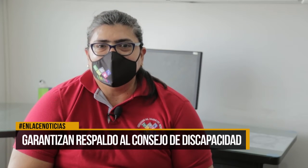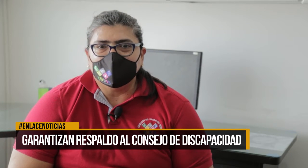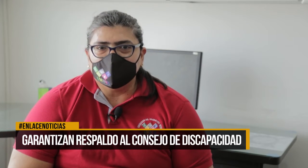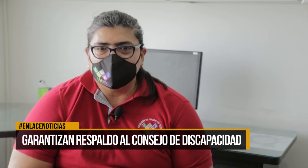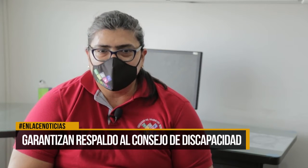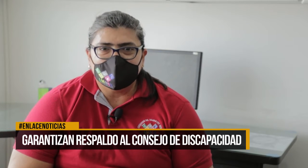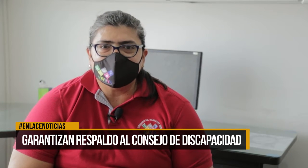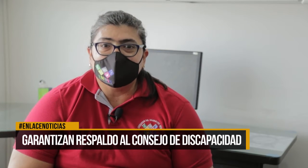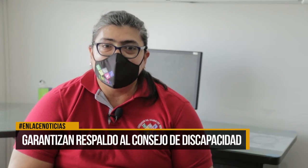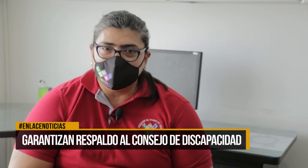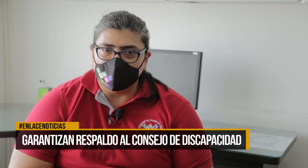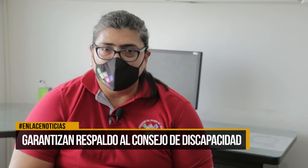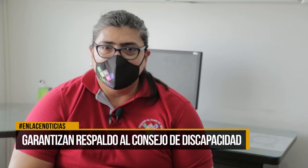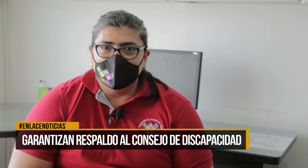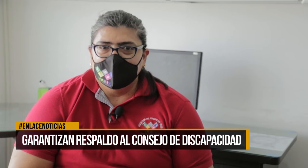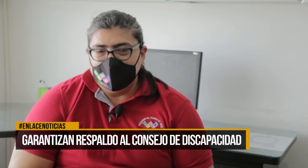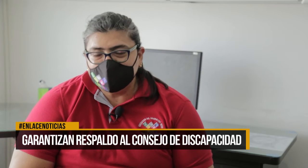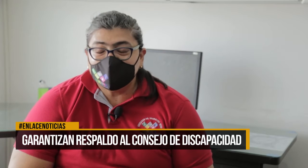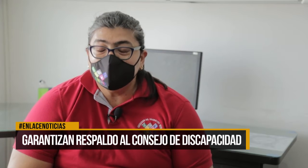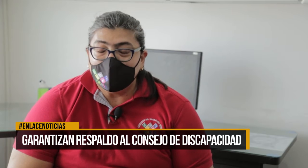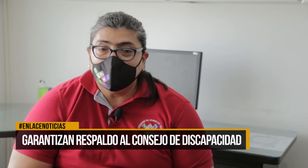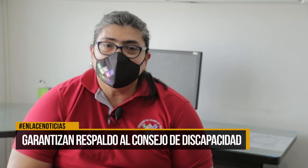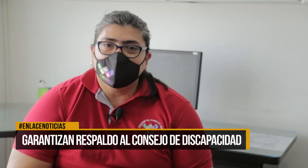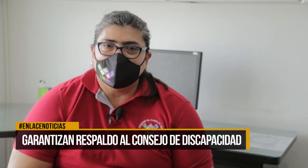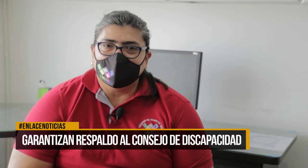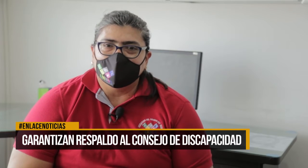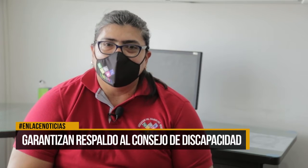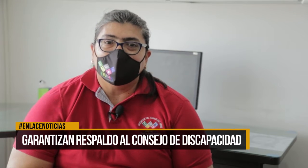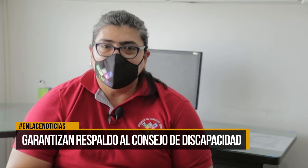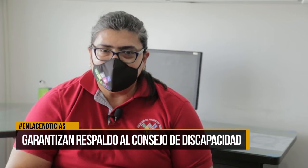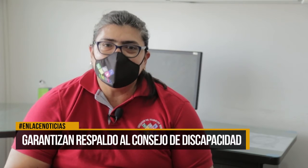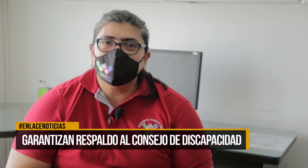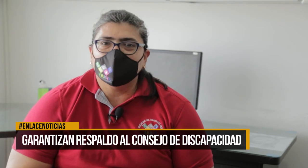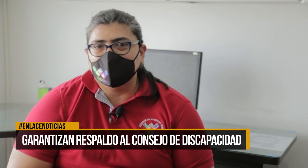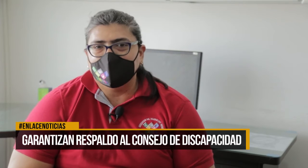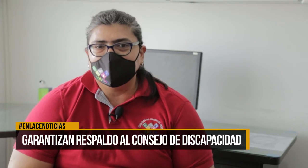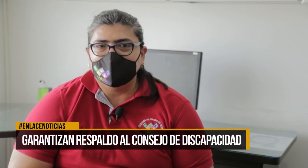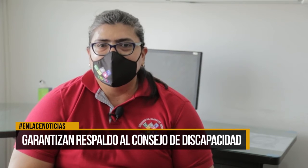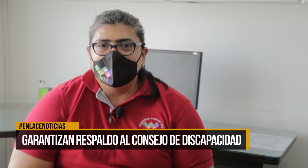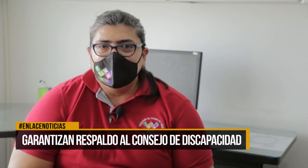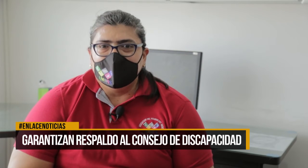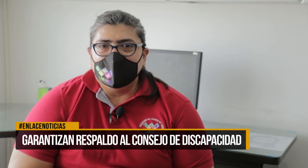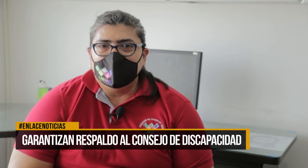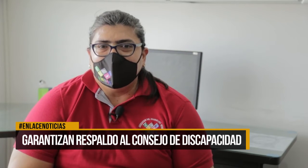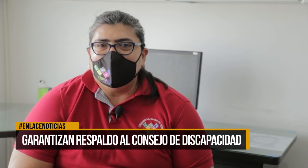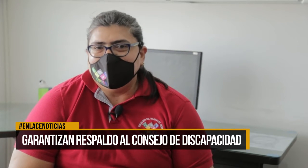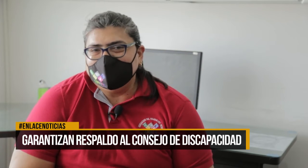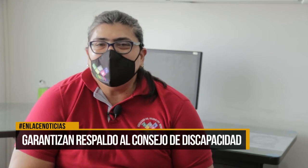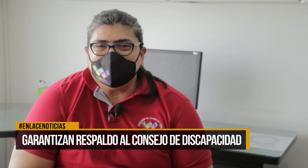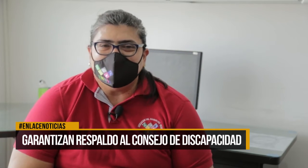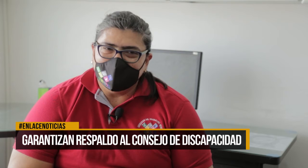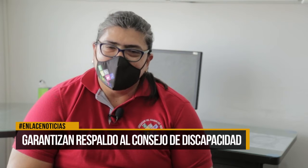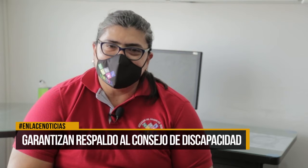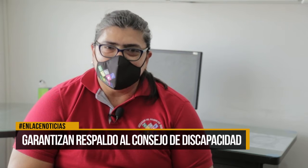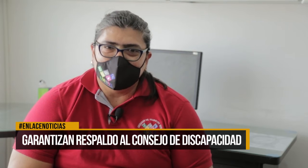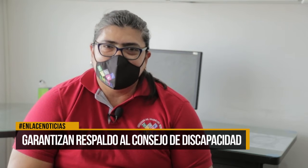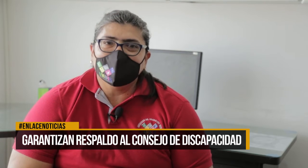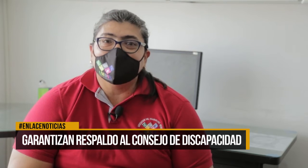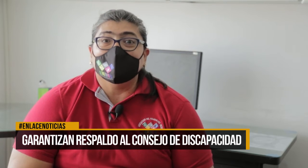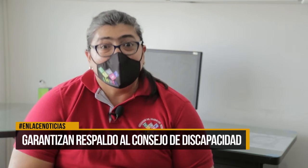de inclusión social ceden en la ciudad. Eso es un buen punto para el municipio y obviamente para la agenda gubernativa del señor alcalde que le